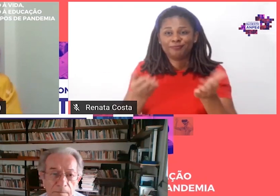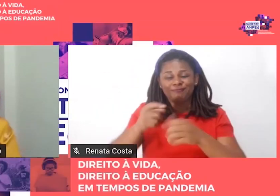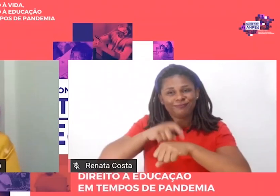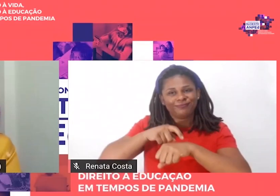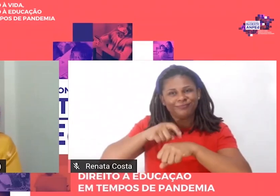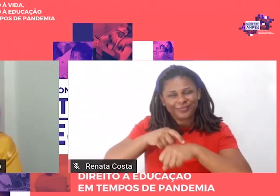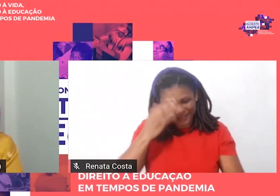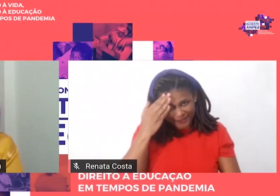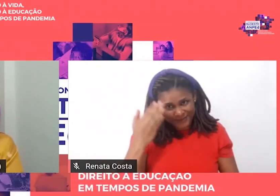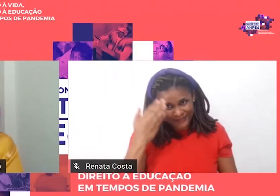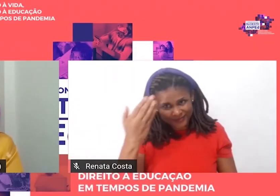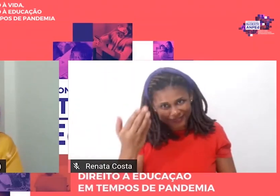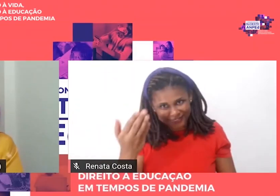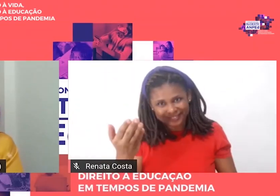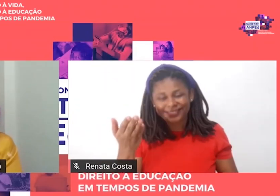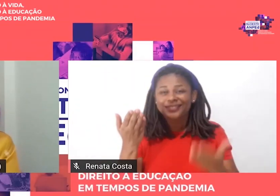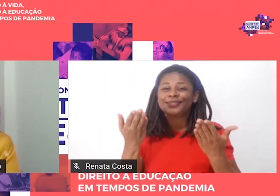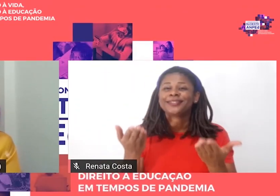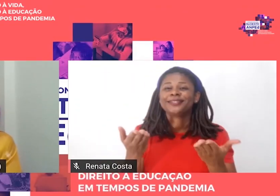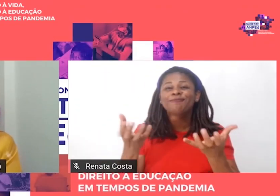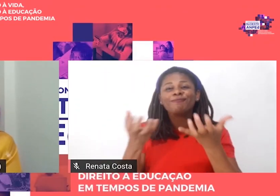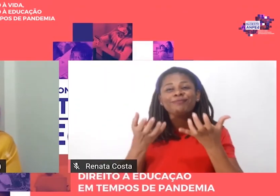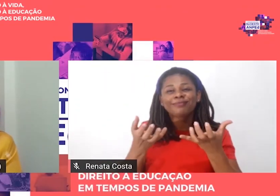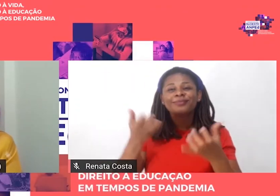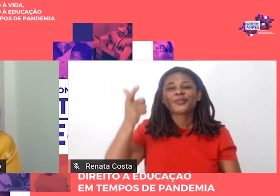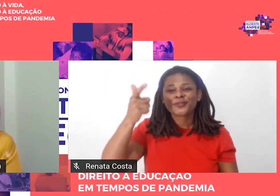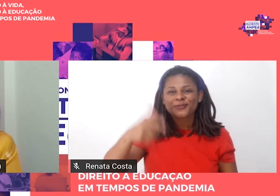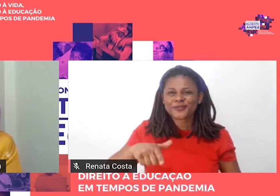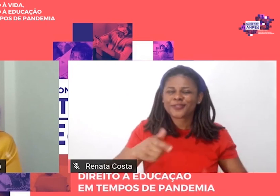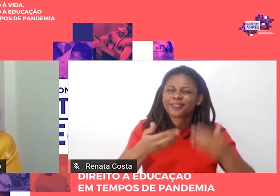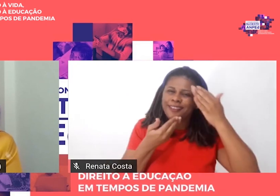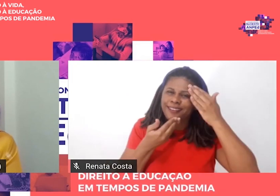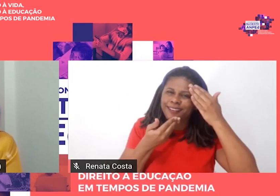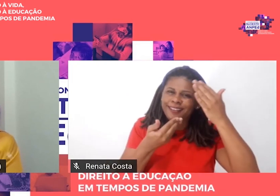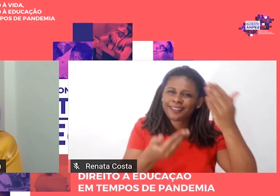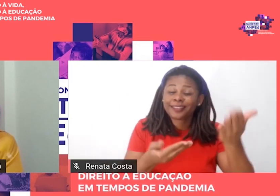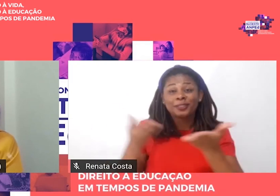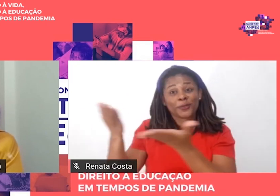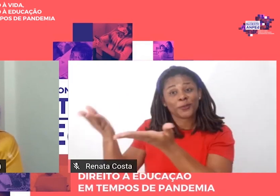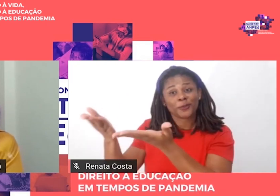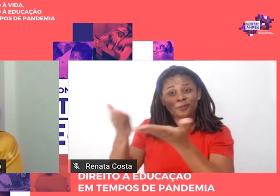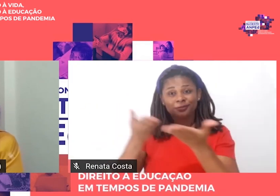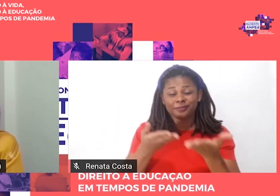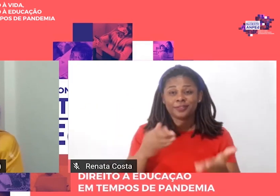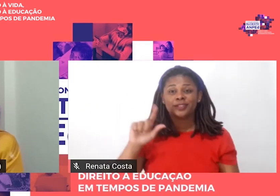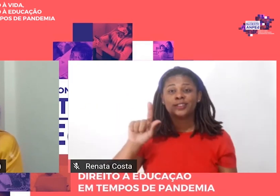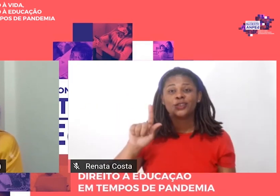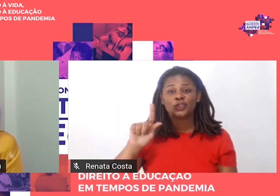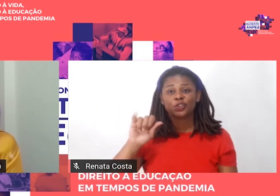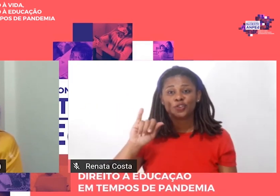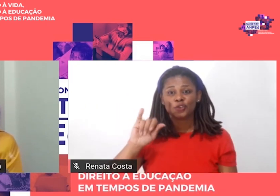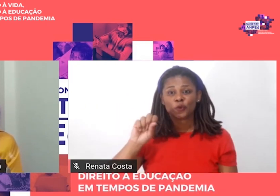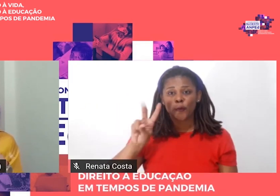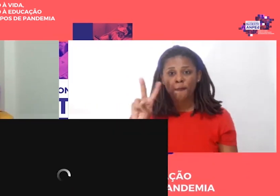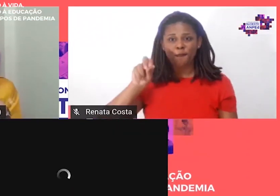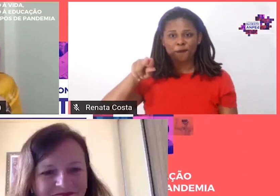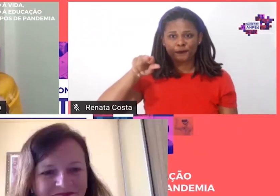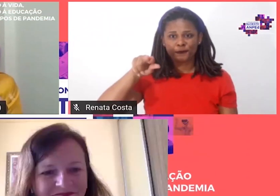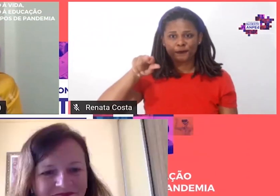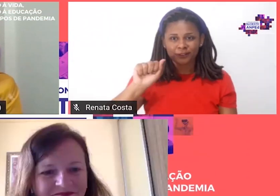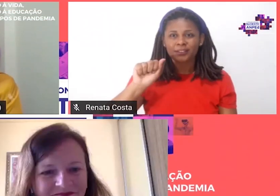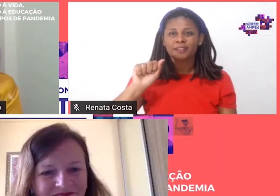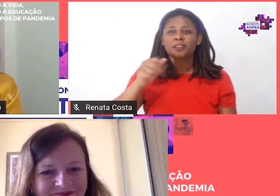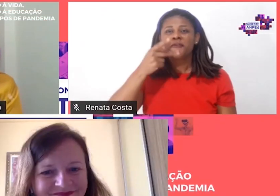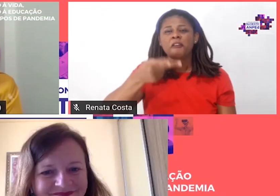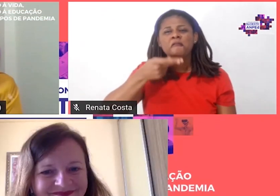Eu queria mais uma vez te agradecer e chamar a Giovana, Giovana, por umas palavras de encerramento